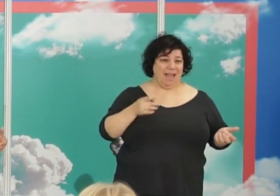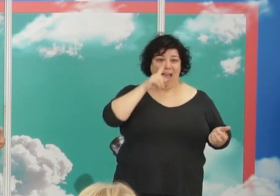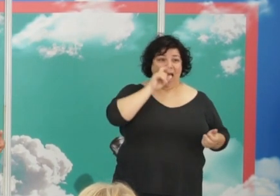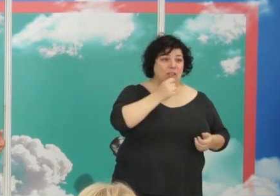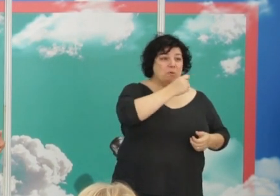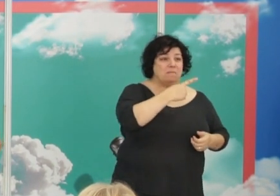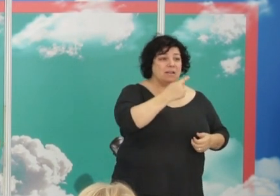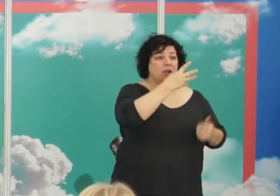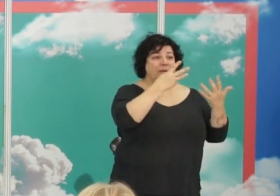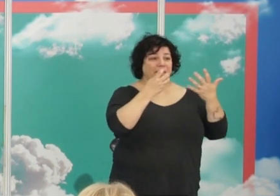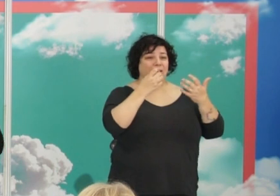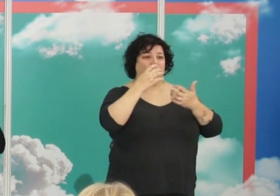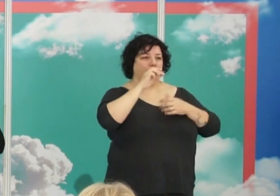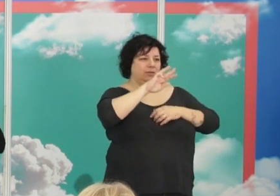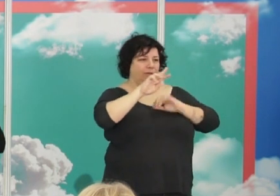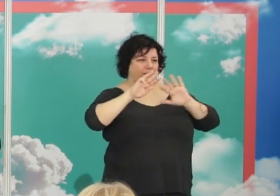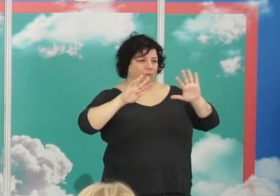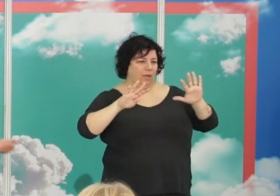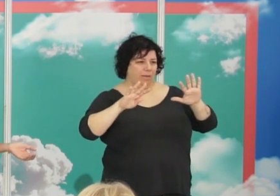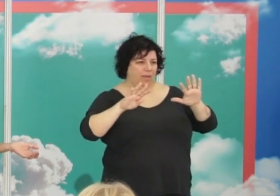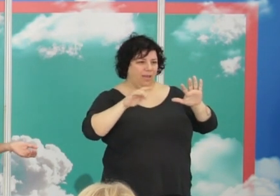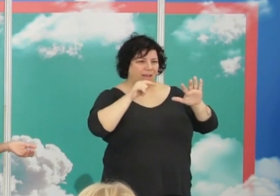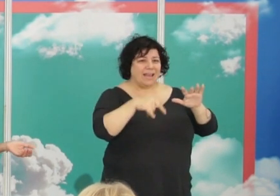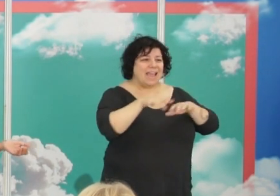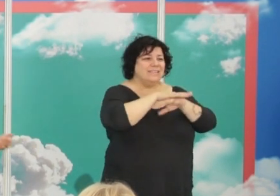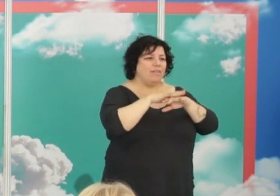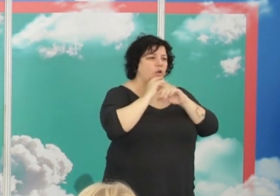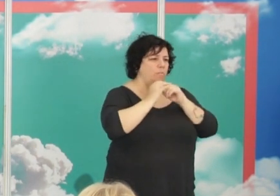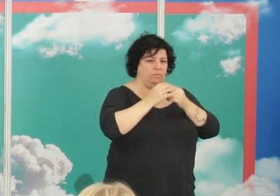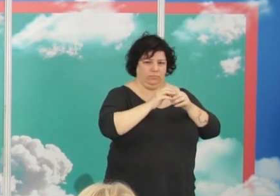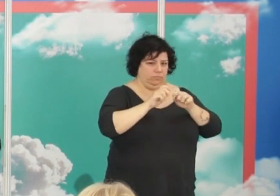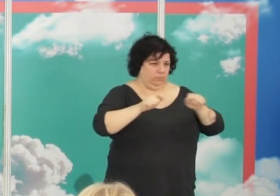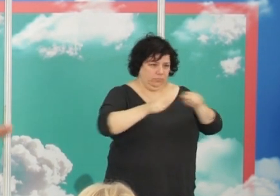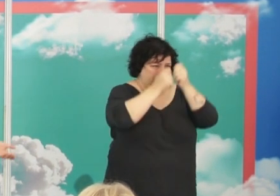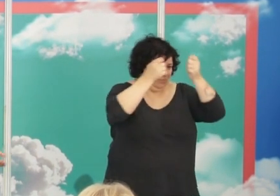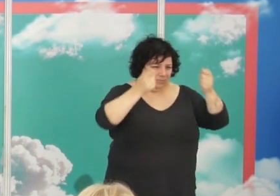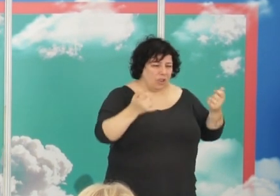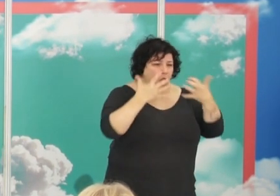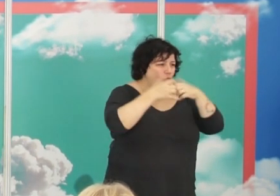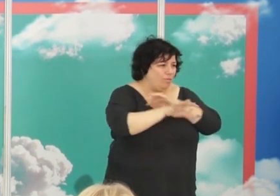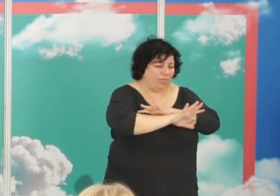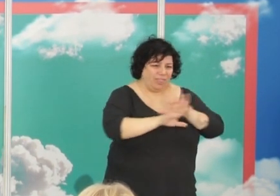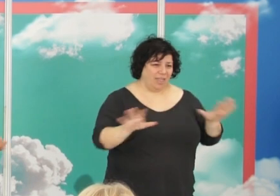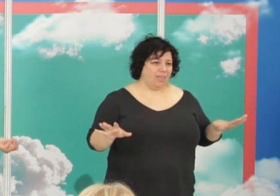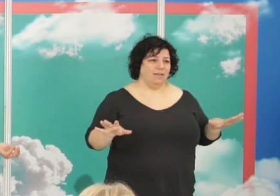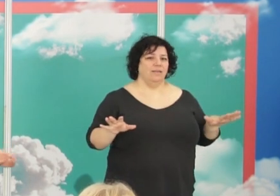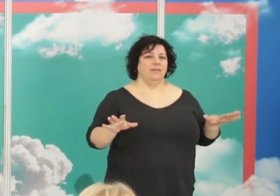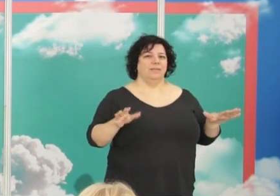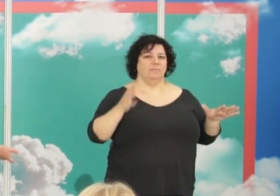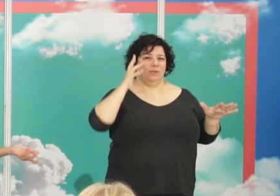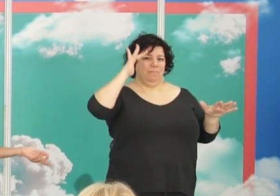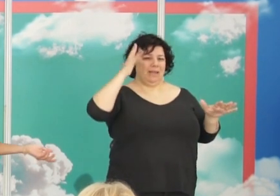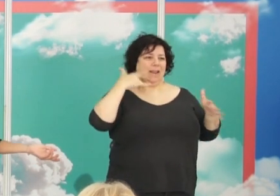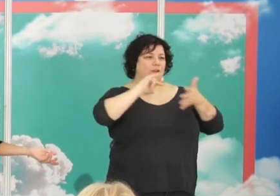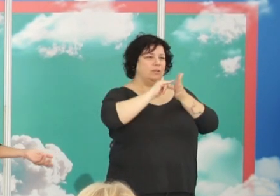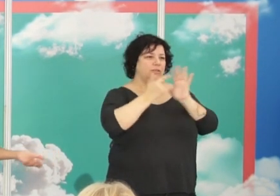año 39 el Estado está deshecho, nada funciona, pues imaginaros el